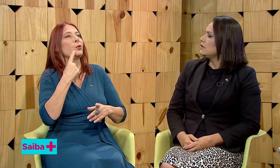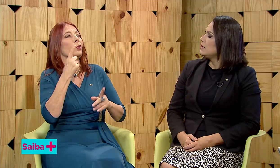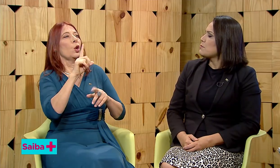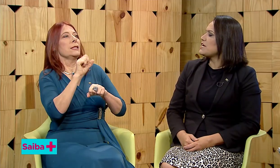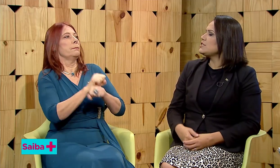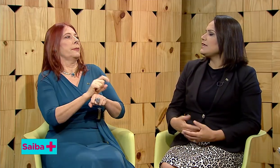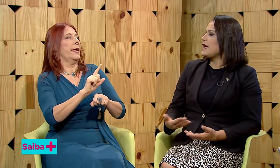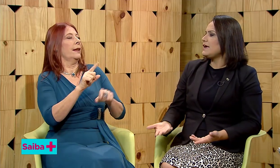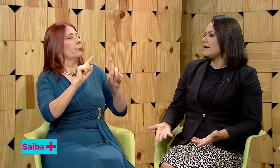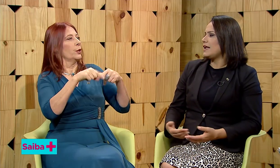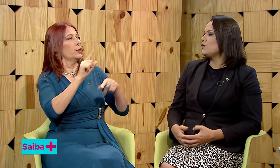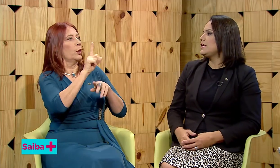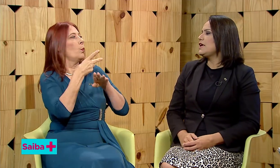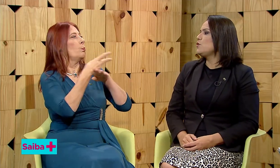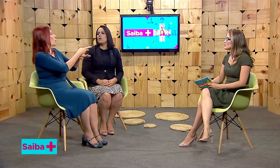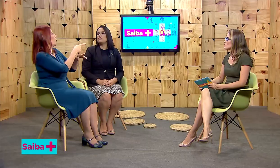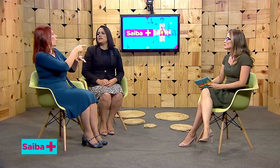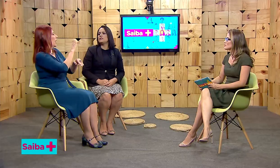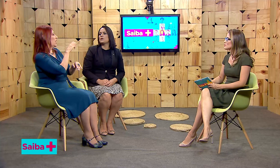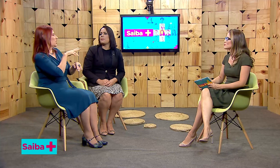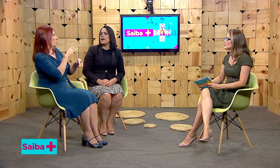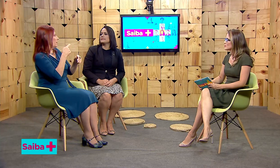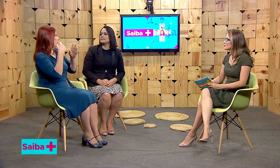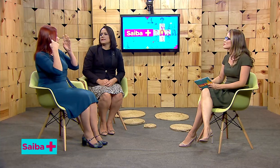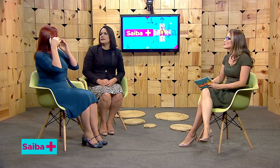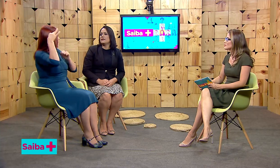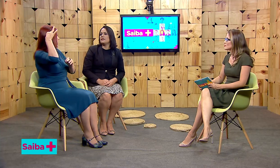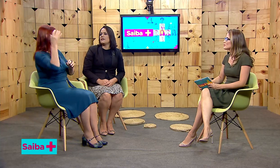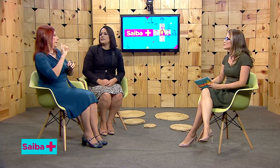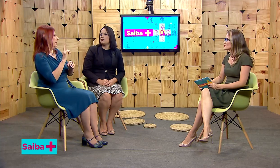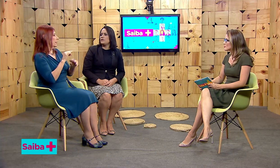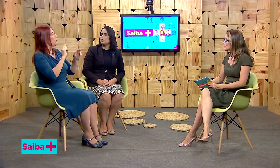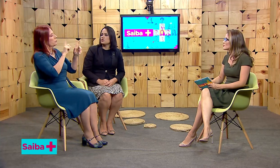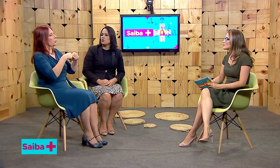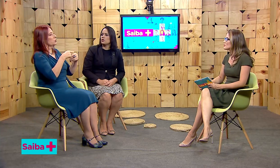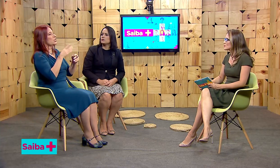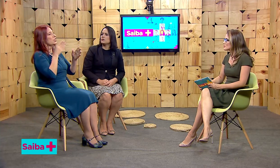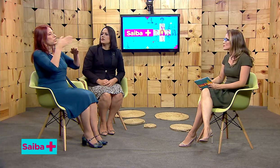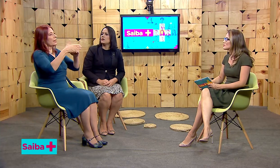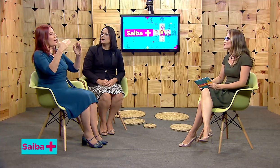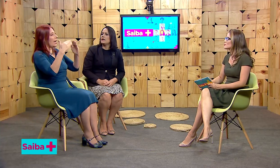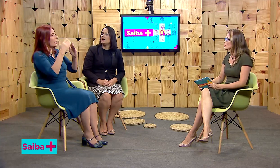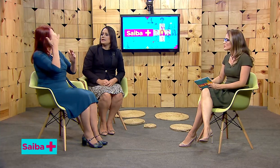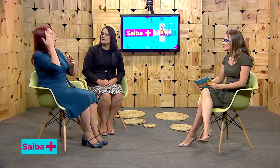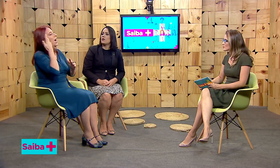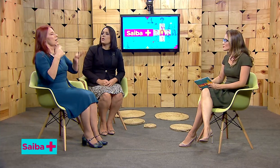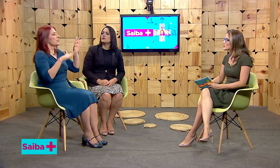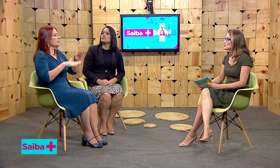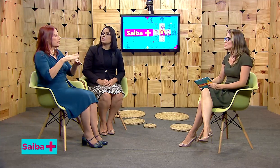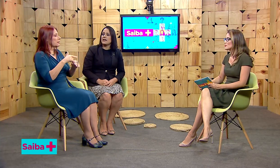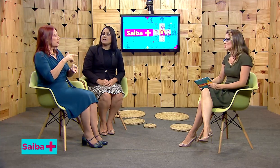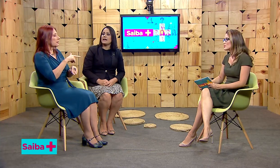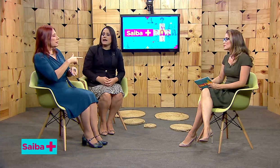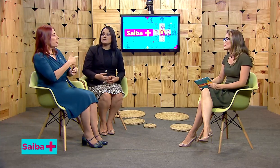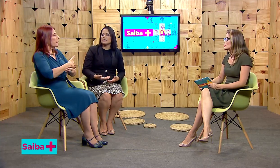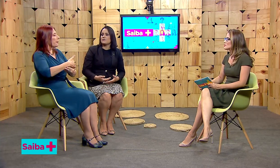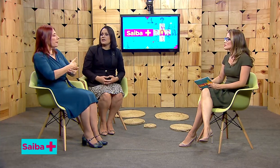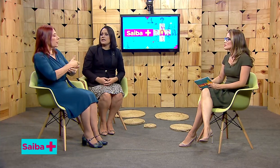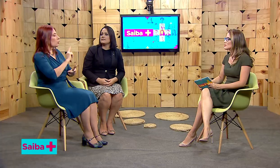Mas ninguém, é claro que nenhum ouvinte pensa que vai ter um filho surdo. Então, quando chega em casa, às vezes,